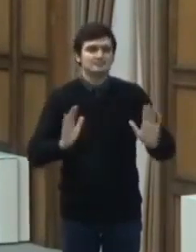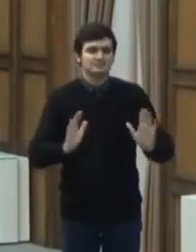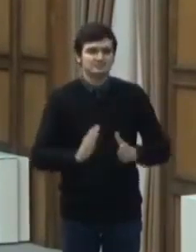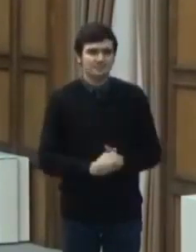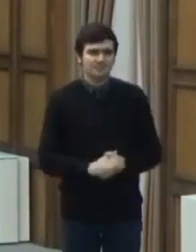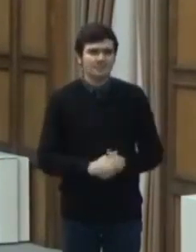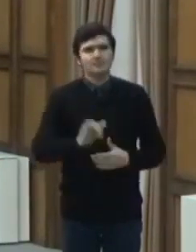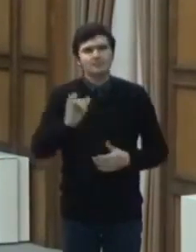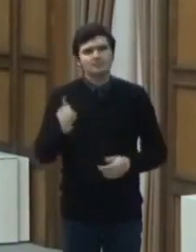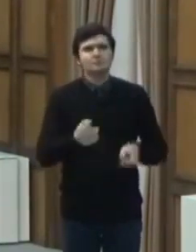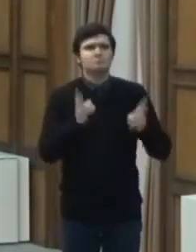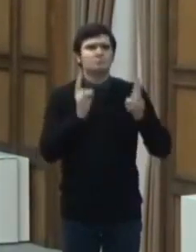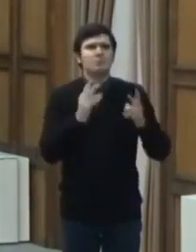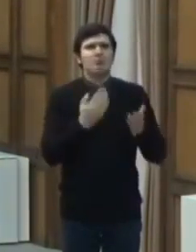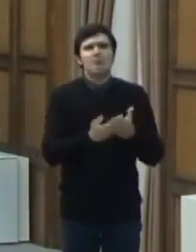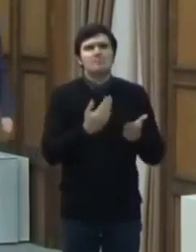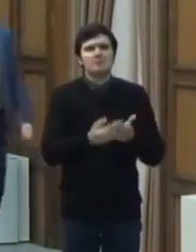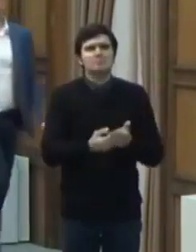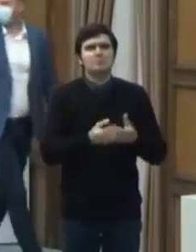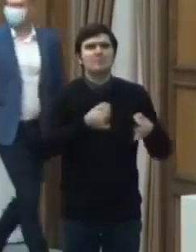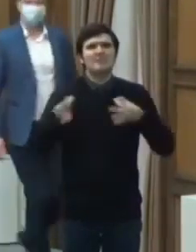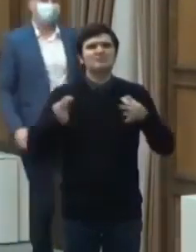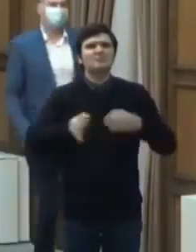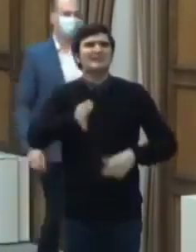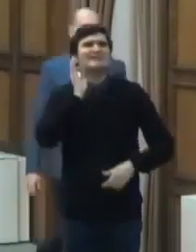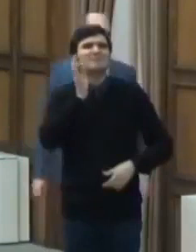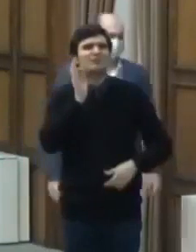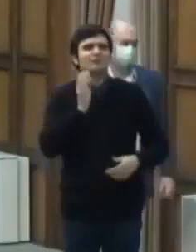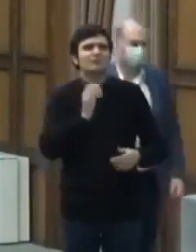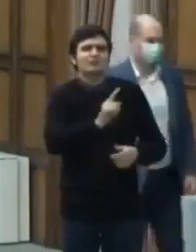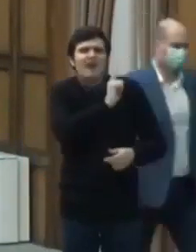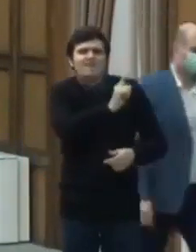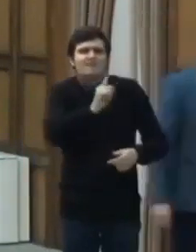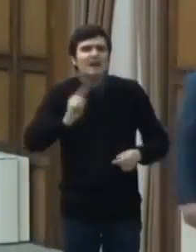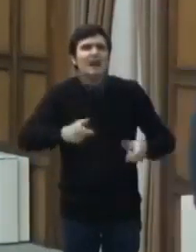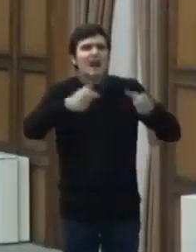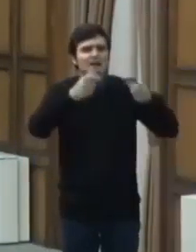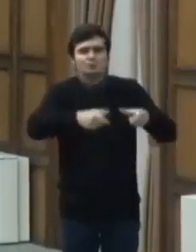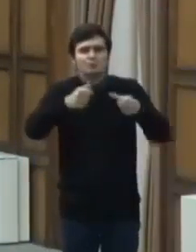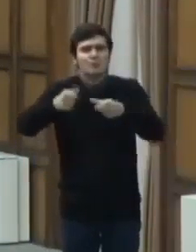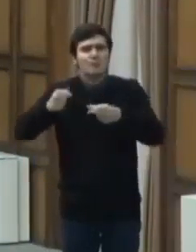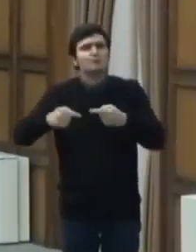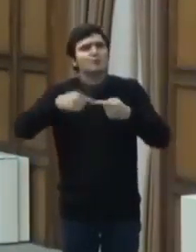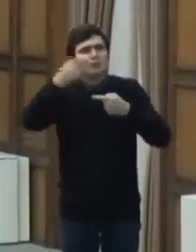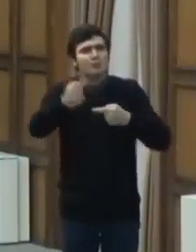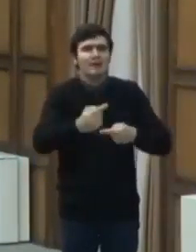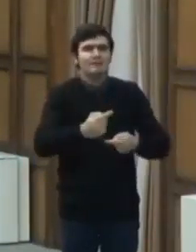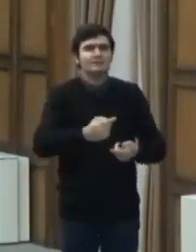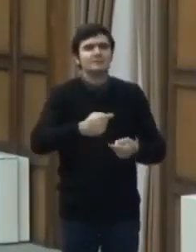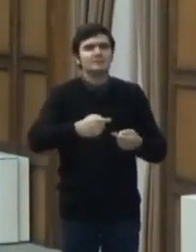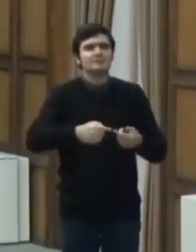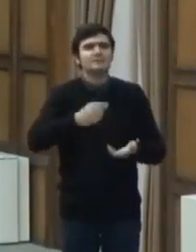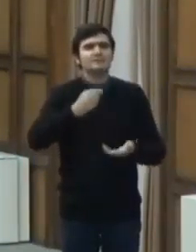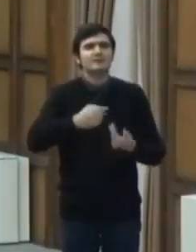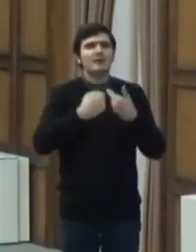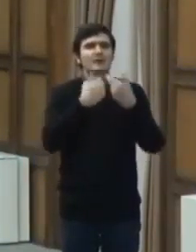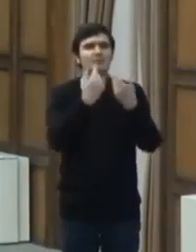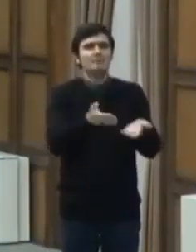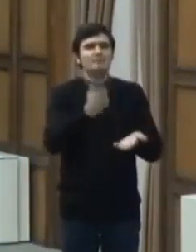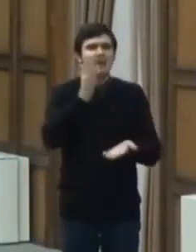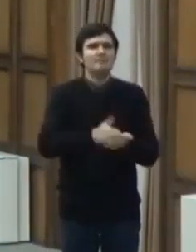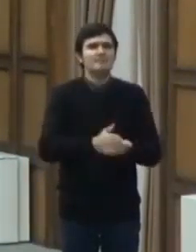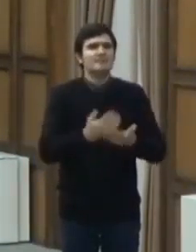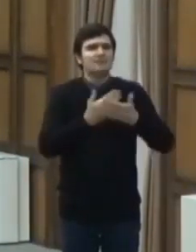iar, bineînțeles, pentru măsurile specifice pentru fiecare domeniu, urmează să se emită clar dispoziții